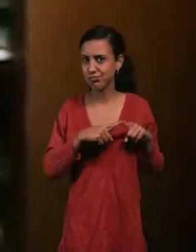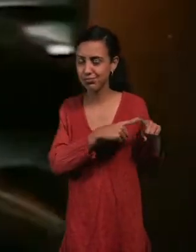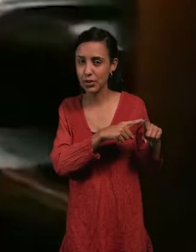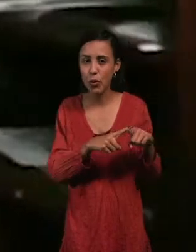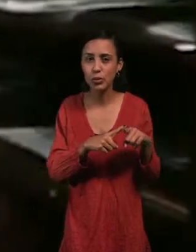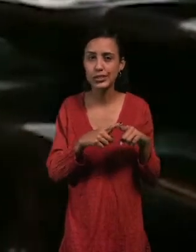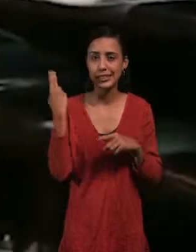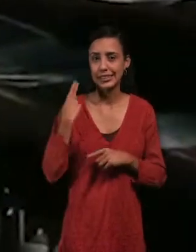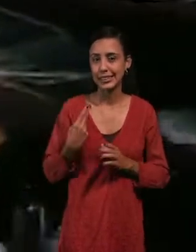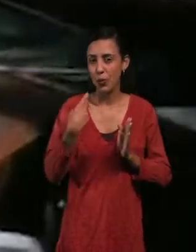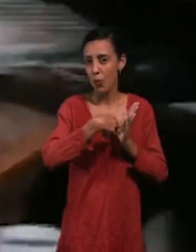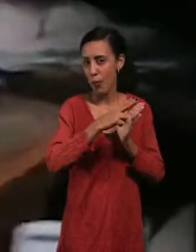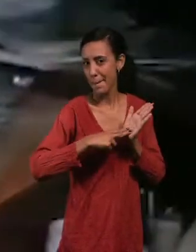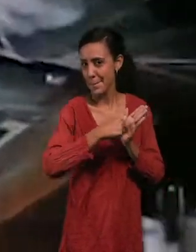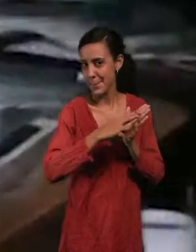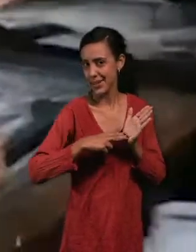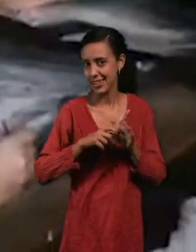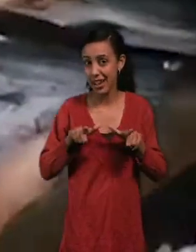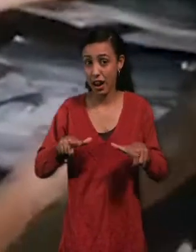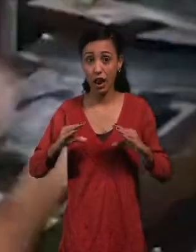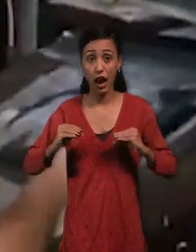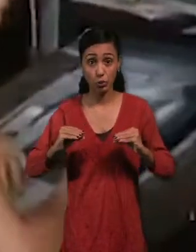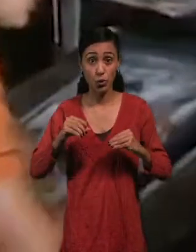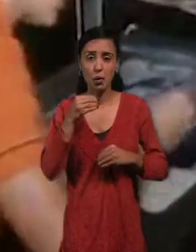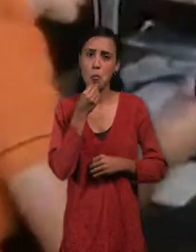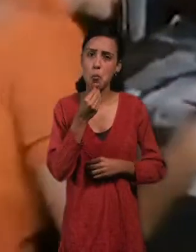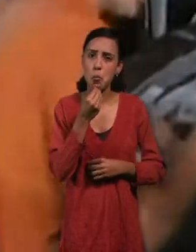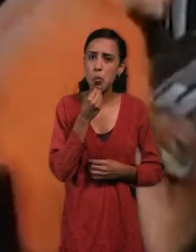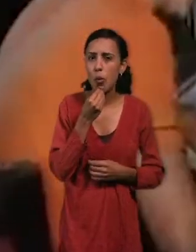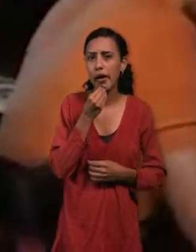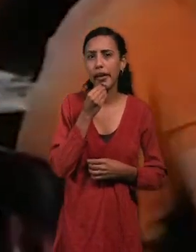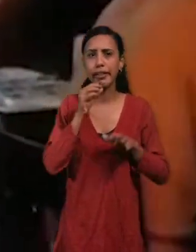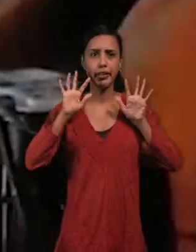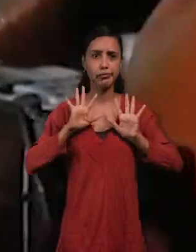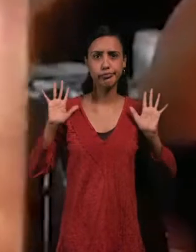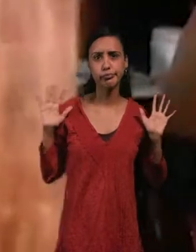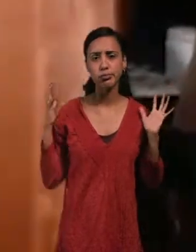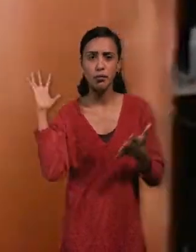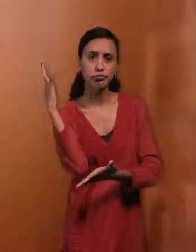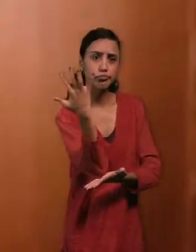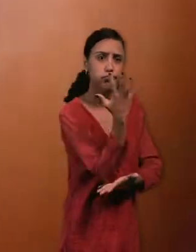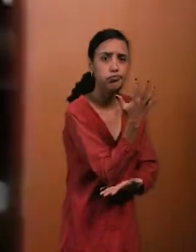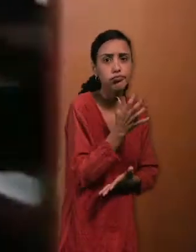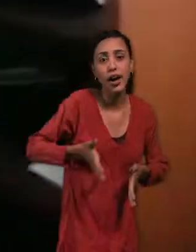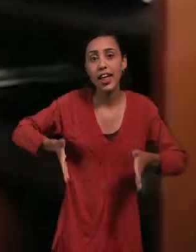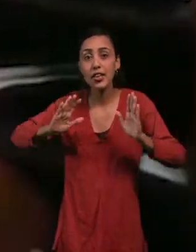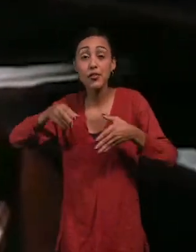en acuarela sobre cartulina, los cuales podían ser paisajes, árboles, edificios o hasta el interior de una